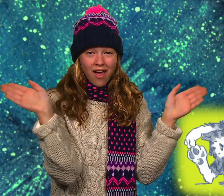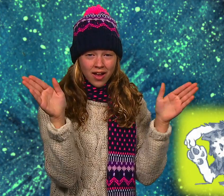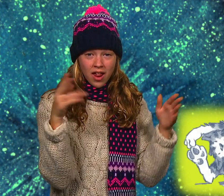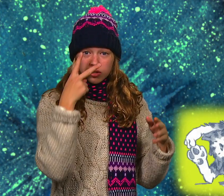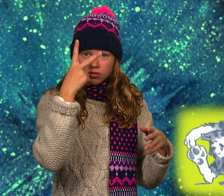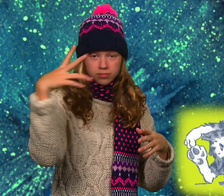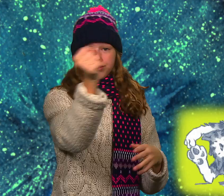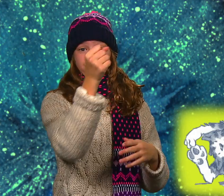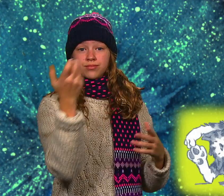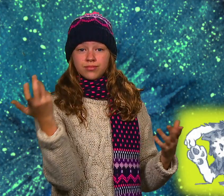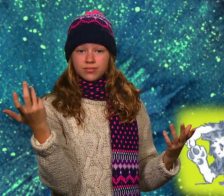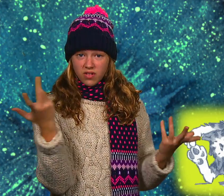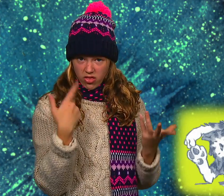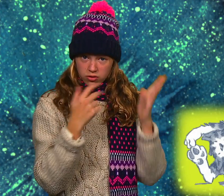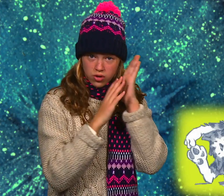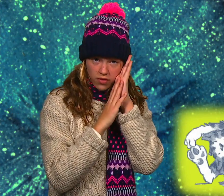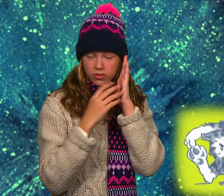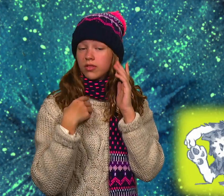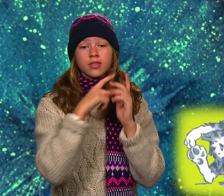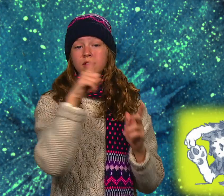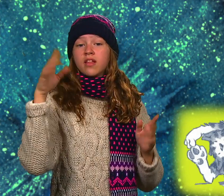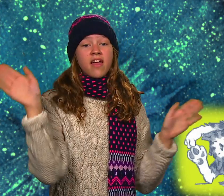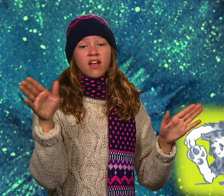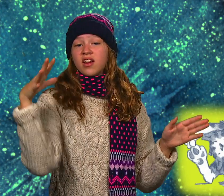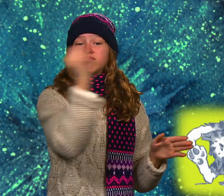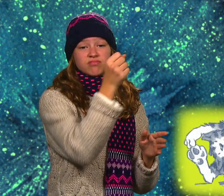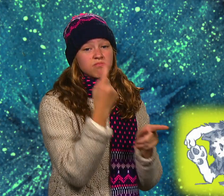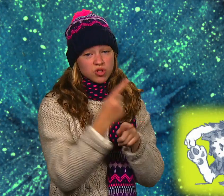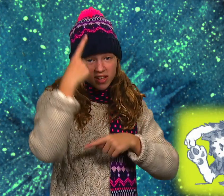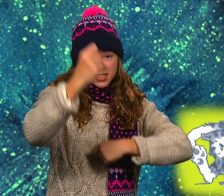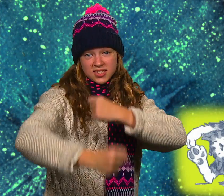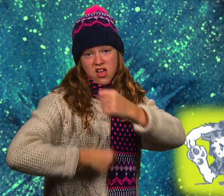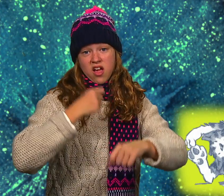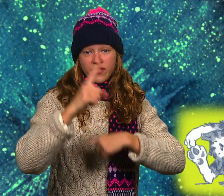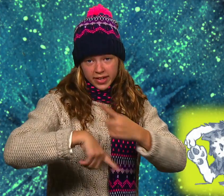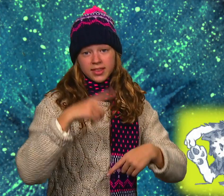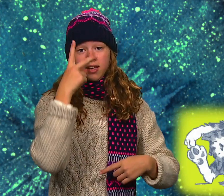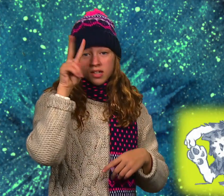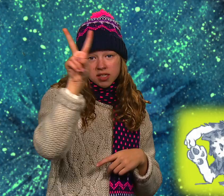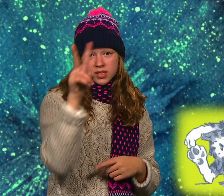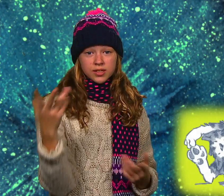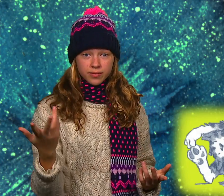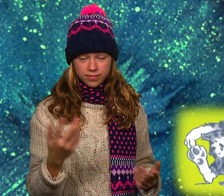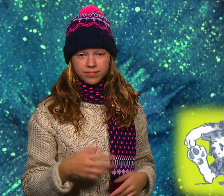Ja, zuerst müssen wir die erst mal erwischen. Wenn wir es nicht schaffen, dann müssen wir wieder ein ganzes Jahr warten.